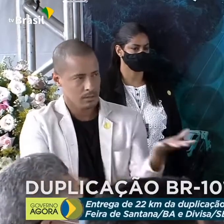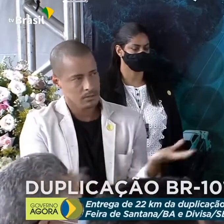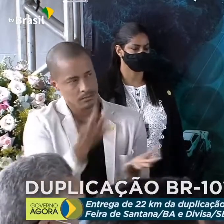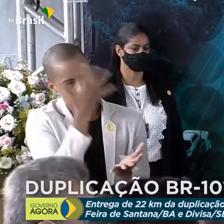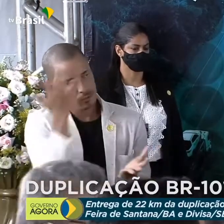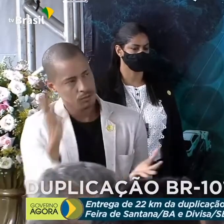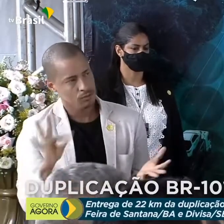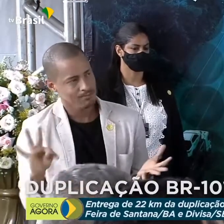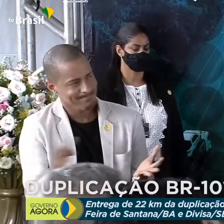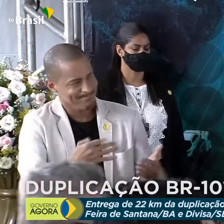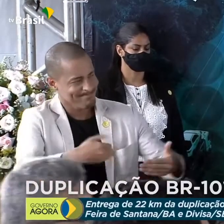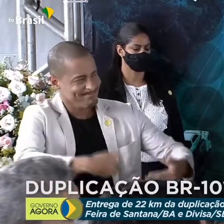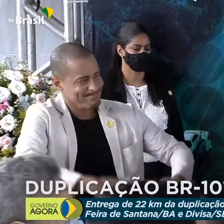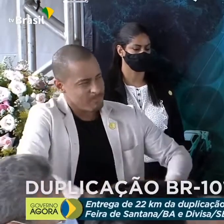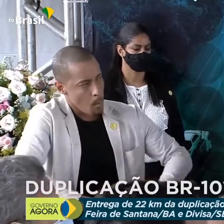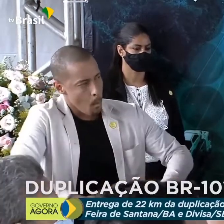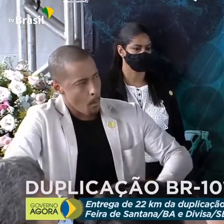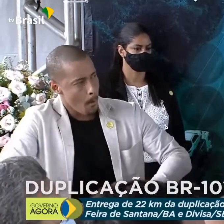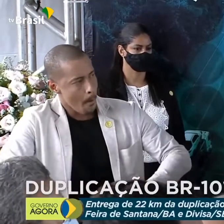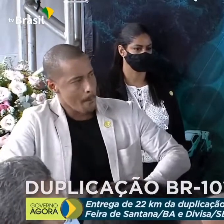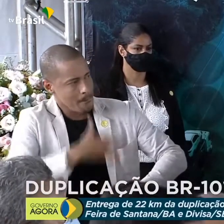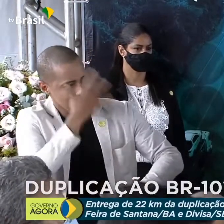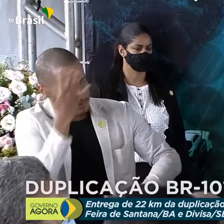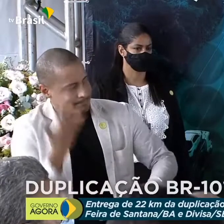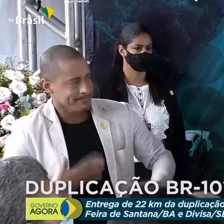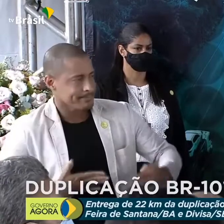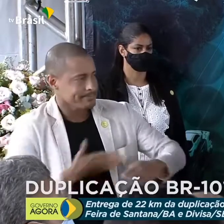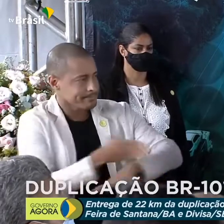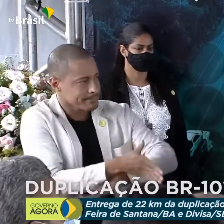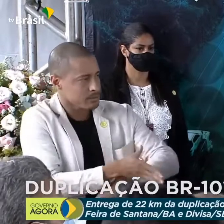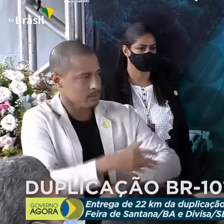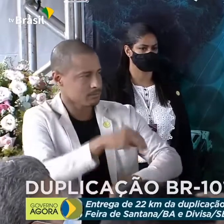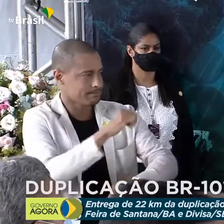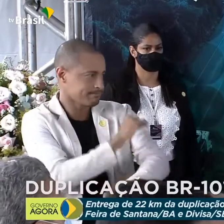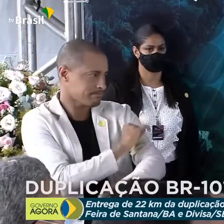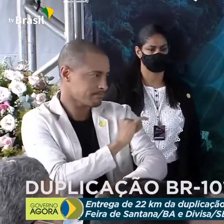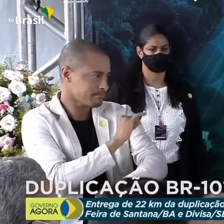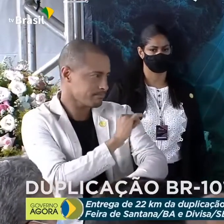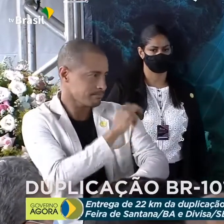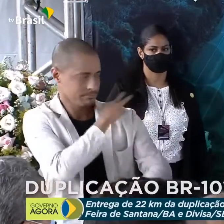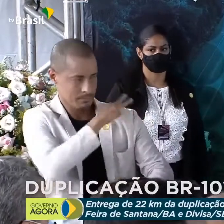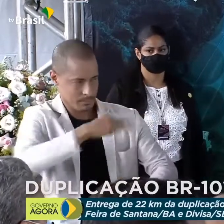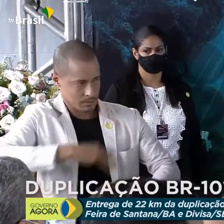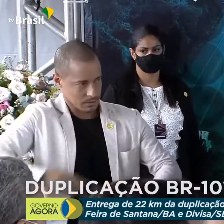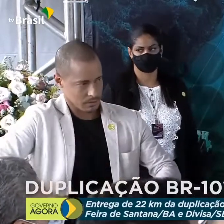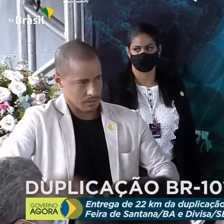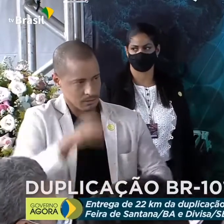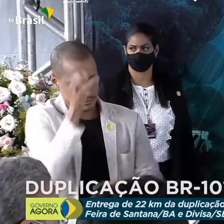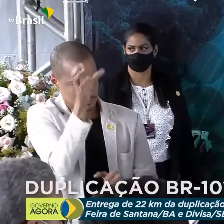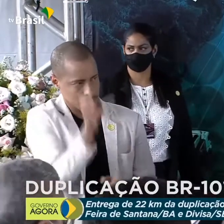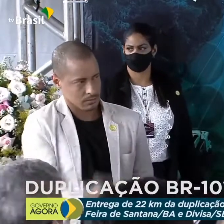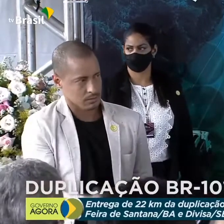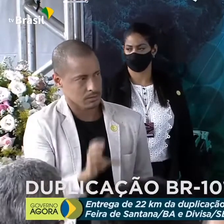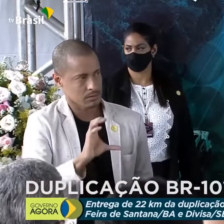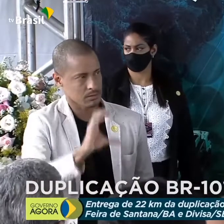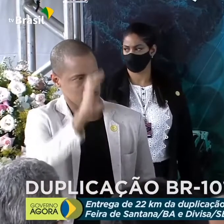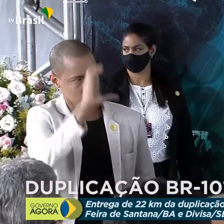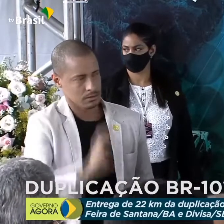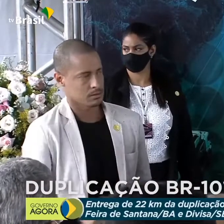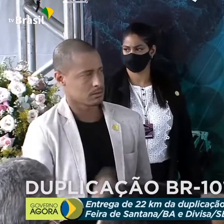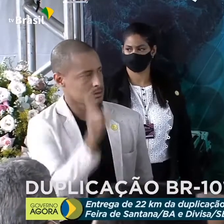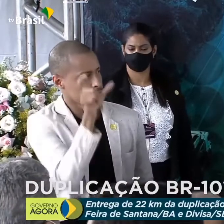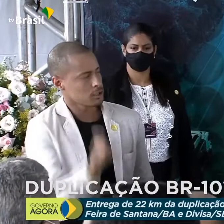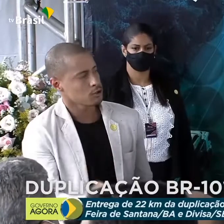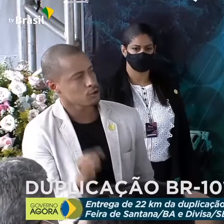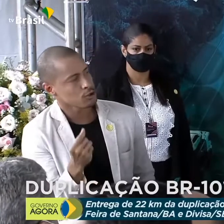passando fome. E é aí onde entra o Ministério da Cidadania, o braço social do governo Bolsonaro, não só através do